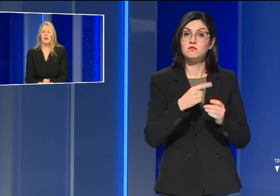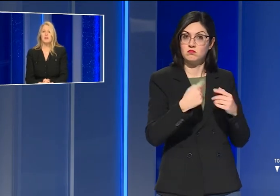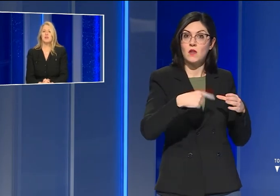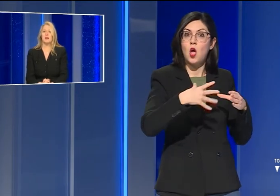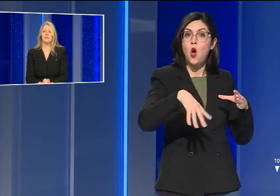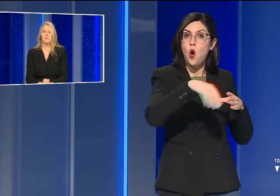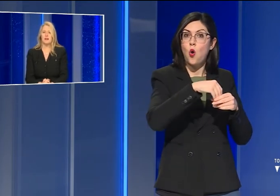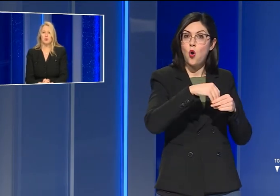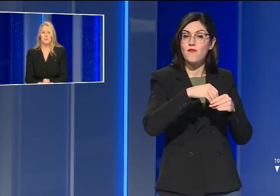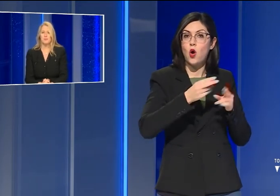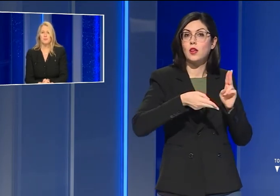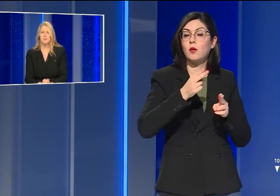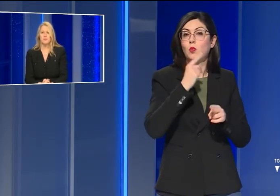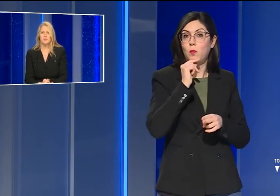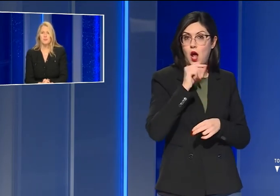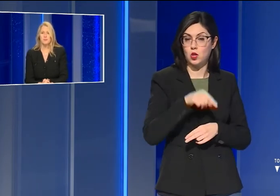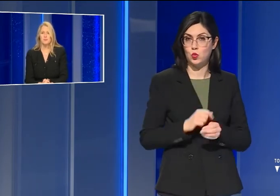particolare la città di Prato.